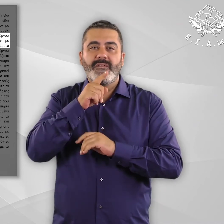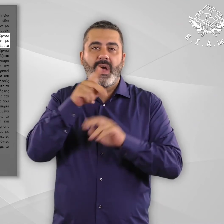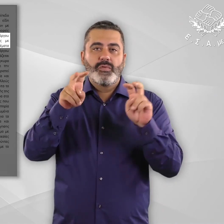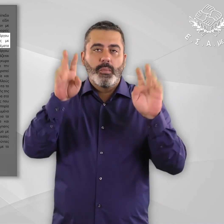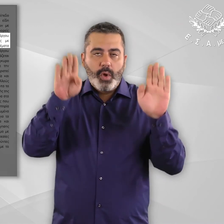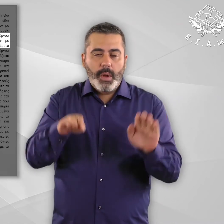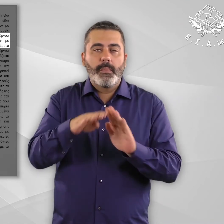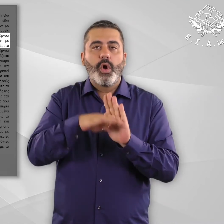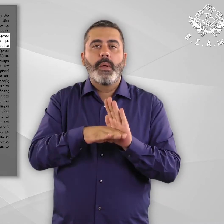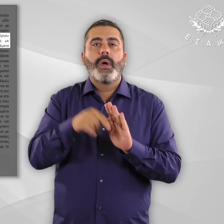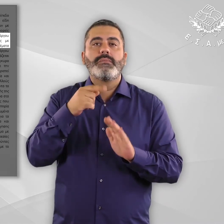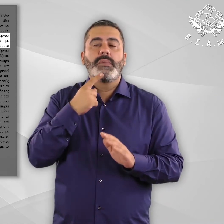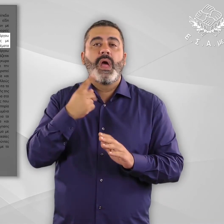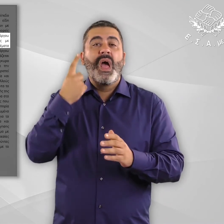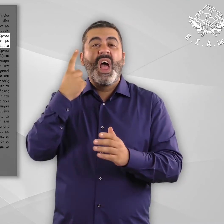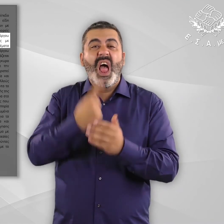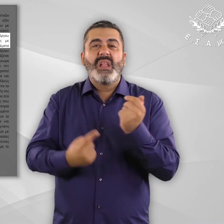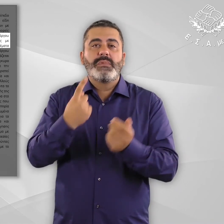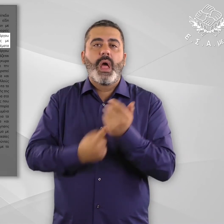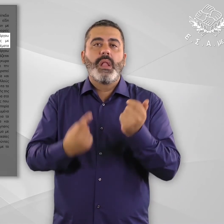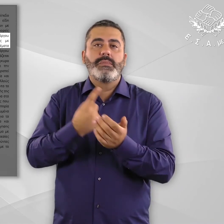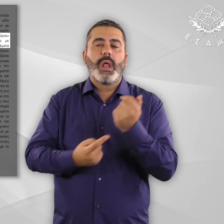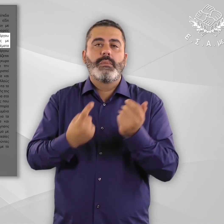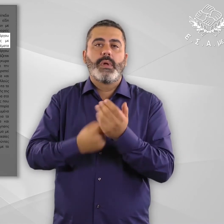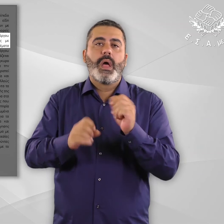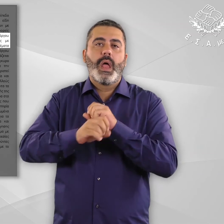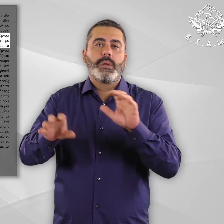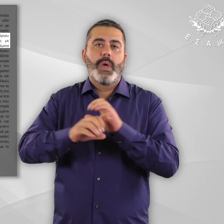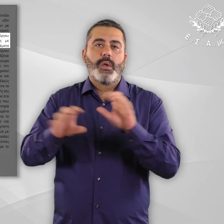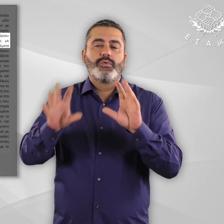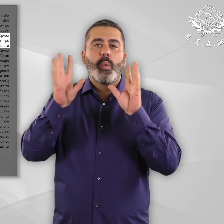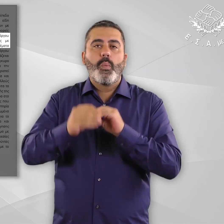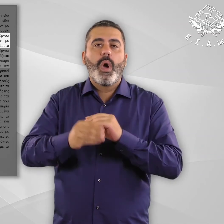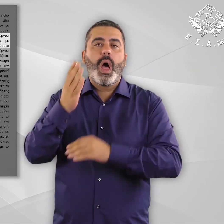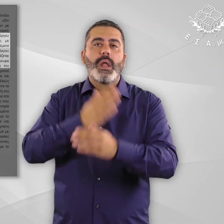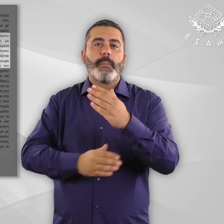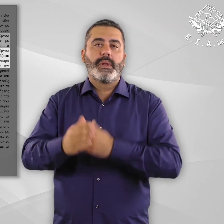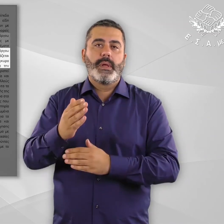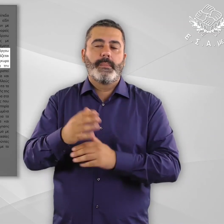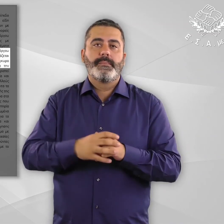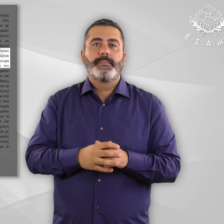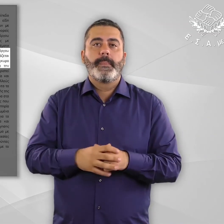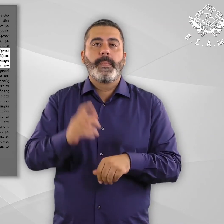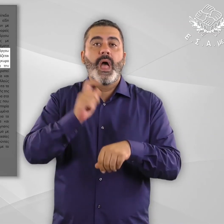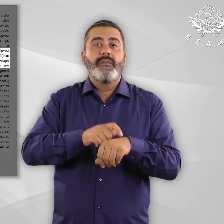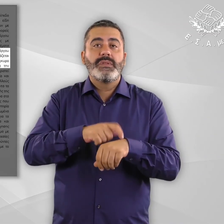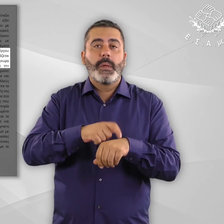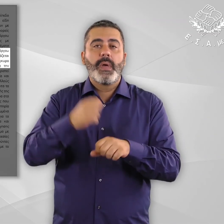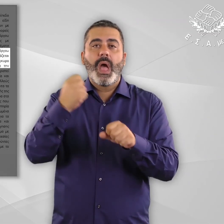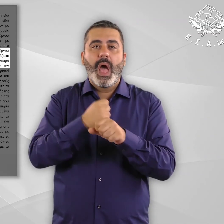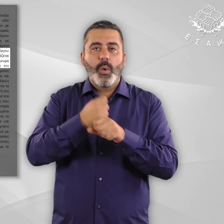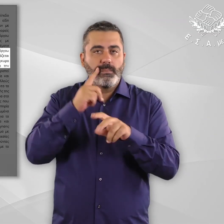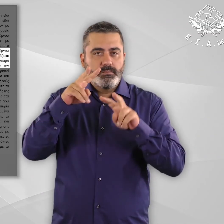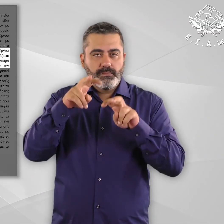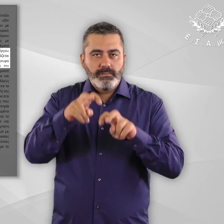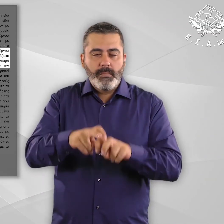κλείνουν τα εισαγωγικά διαπιστώθηκε έλλειψη ενημέρωσης για διάφορα θέματα σχετικά με την αναπηρία. Επίσης, κατά την υλοποίηση του